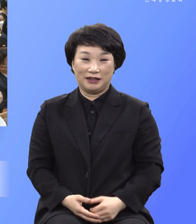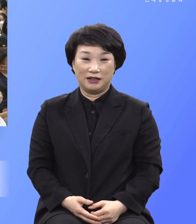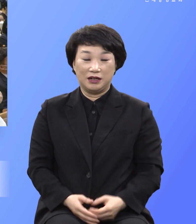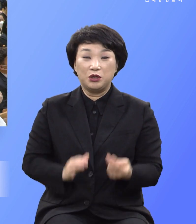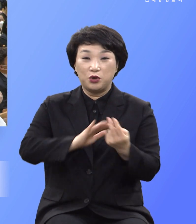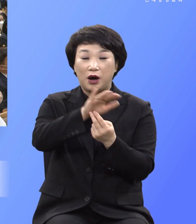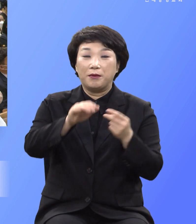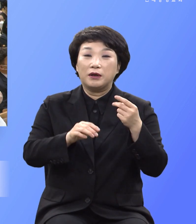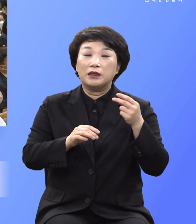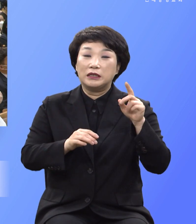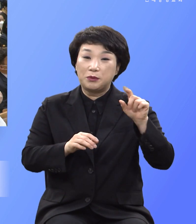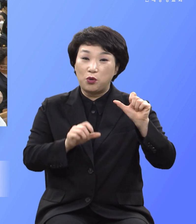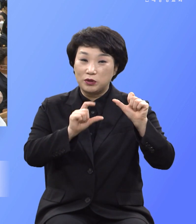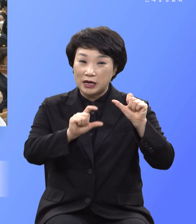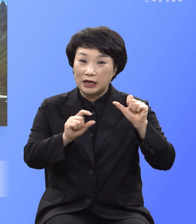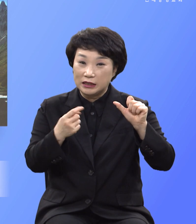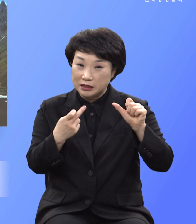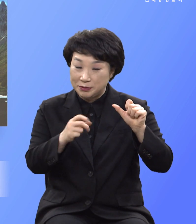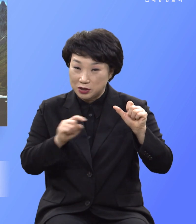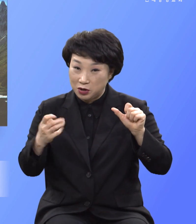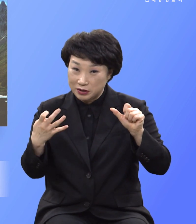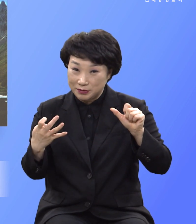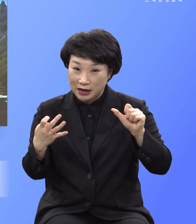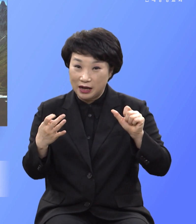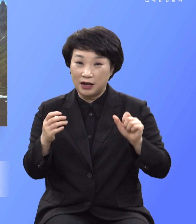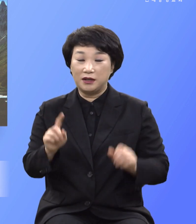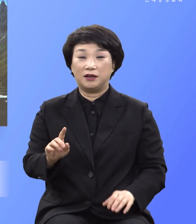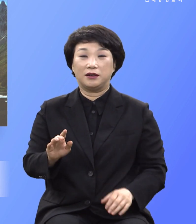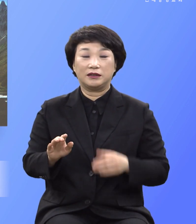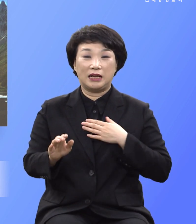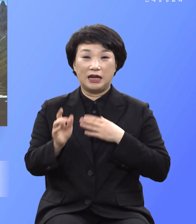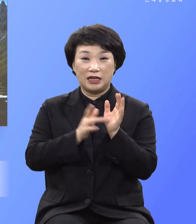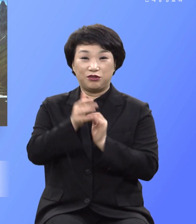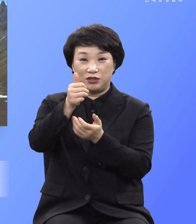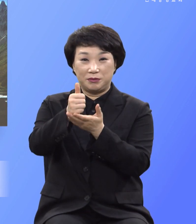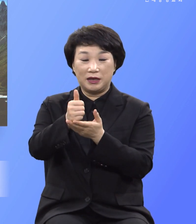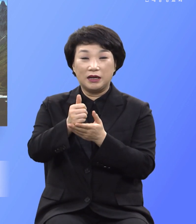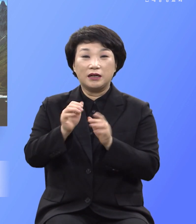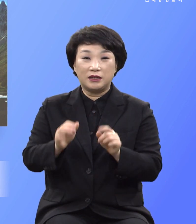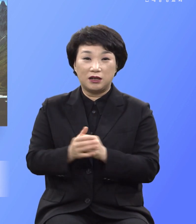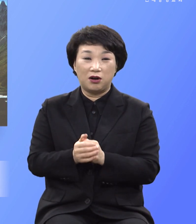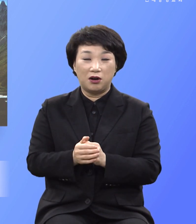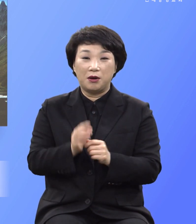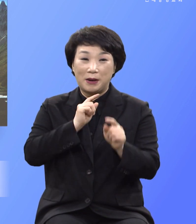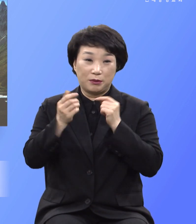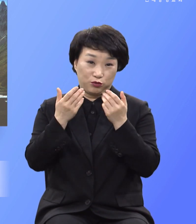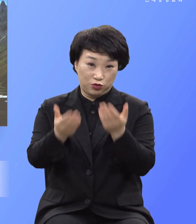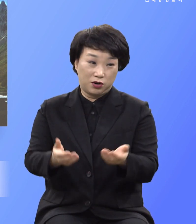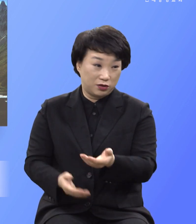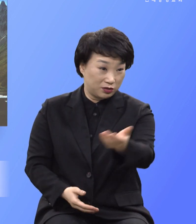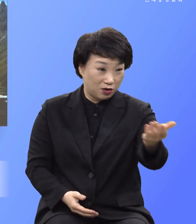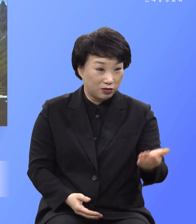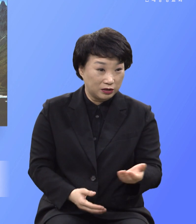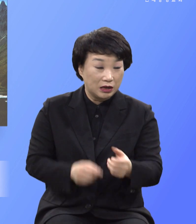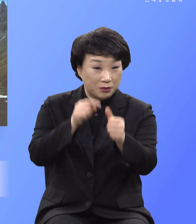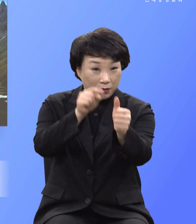15장 12절로 14절에 내가 이 계명은 꼭 내가 너희를 사랑한 것 같이